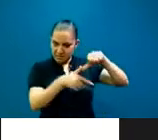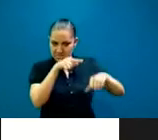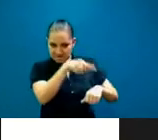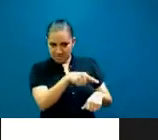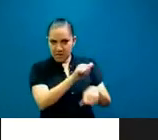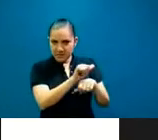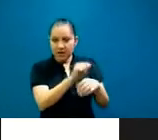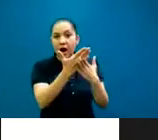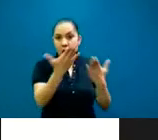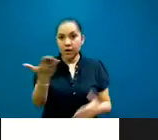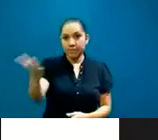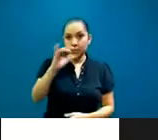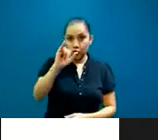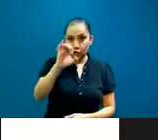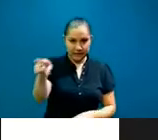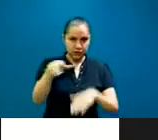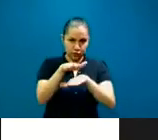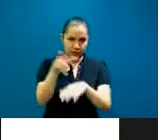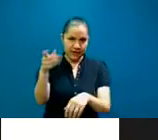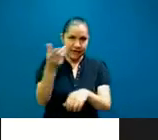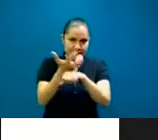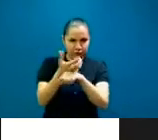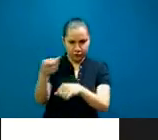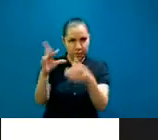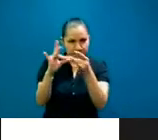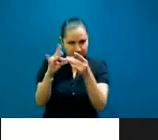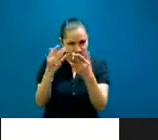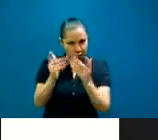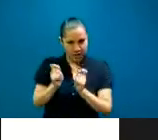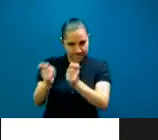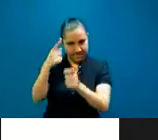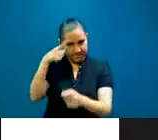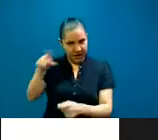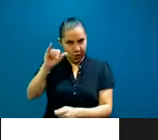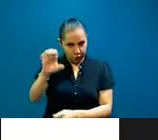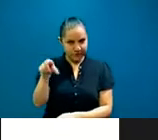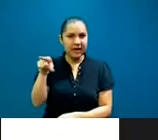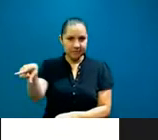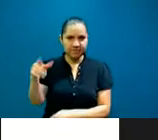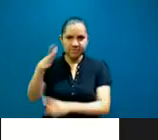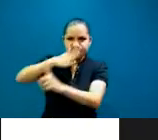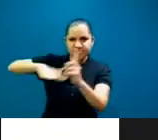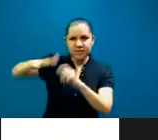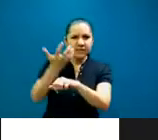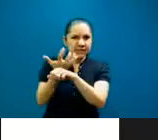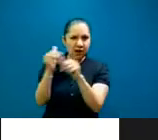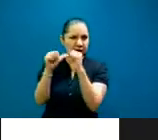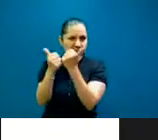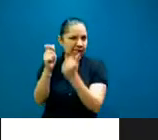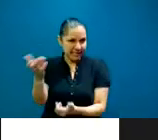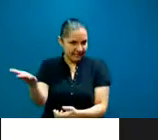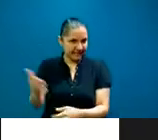de José en los Estados Unidos. Entonces, ya mejor me callo para darle tiempo a José que platique cómo es el trabajo en las asociaciones allá.